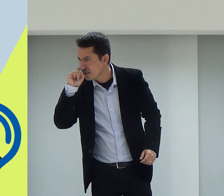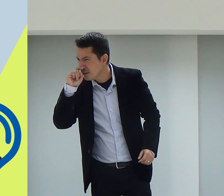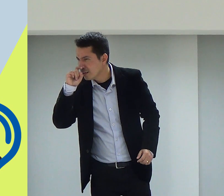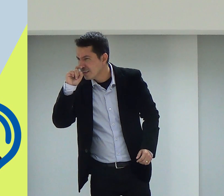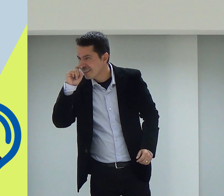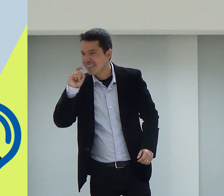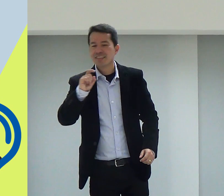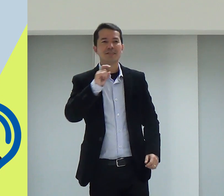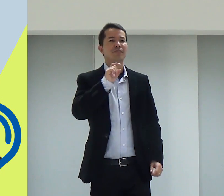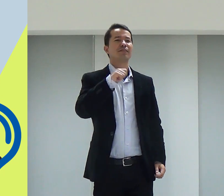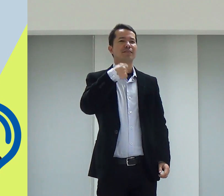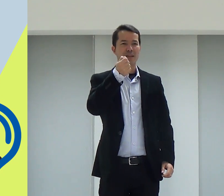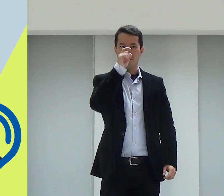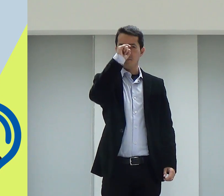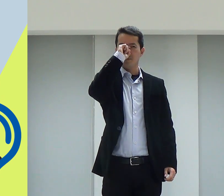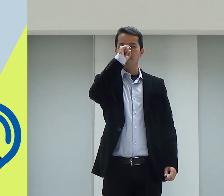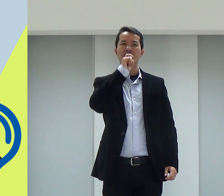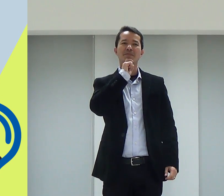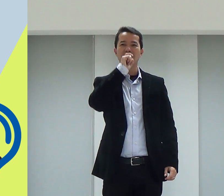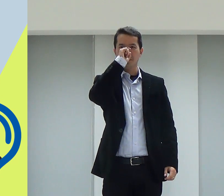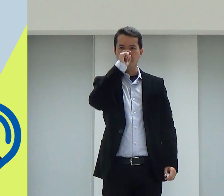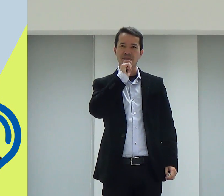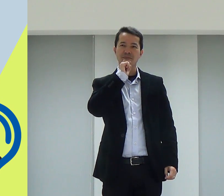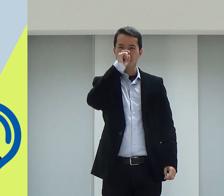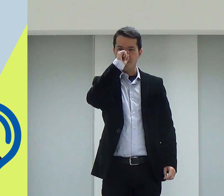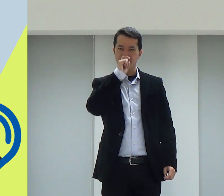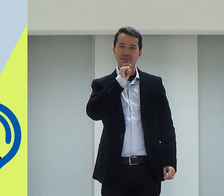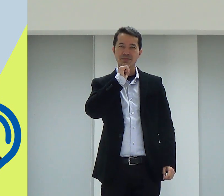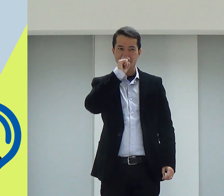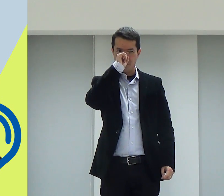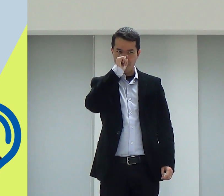esse é o sinal dele? Esse é o sinal dele. O homem dele é pra obedecer.